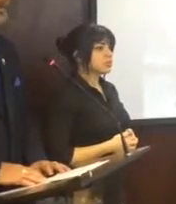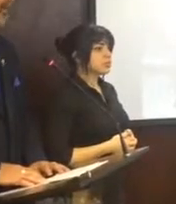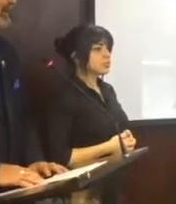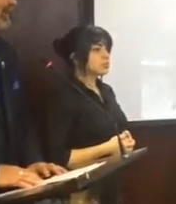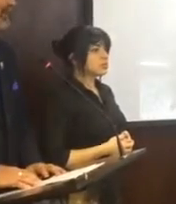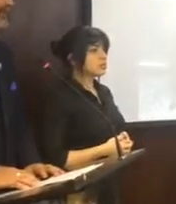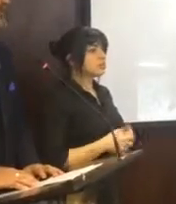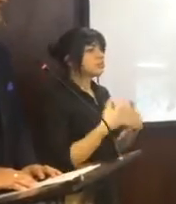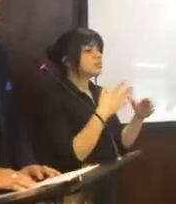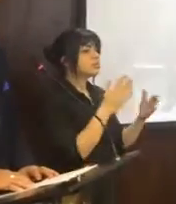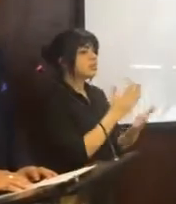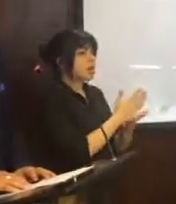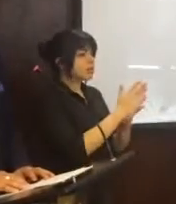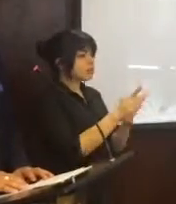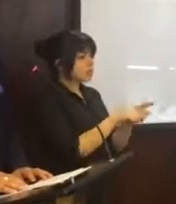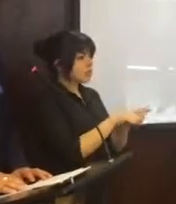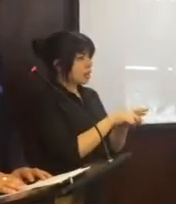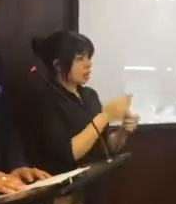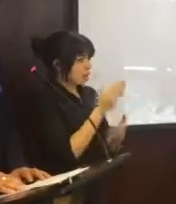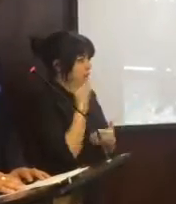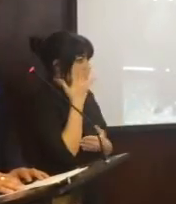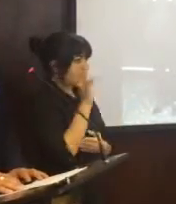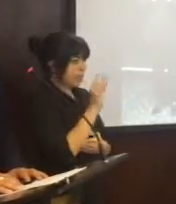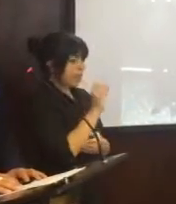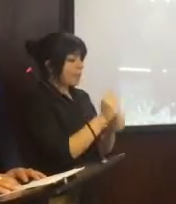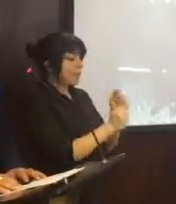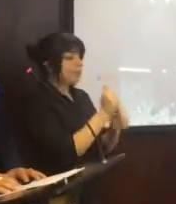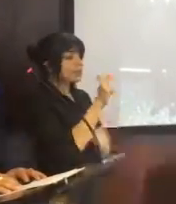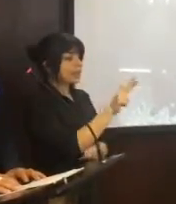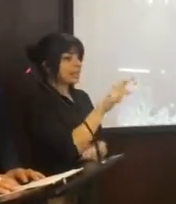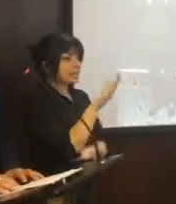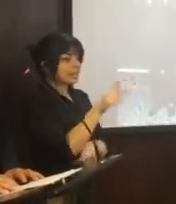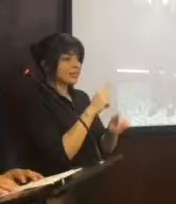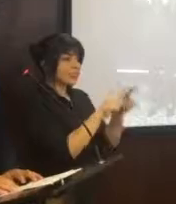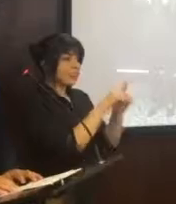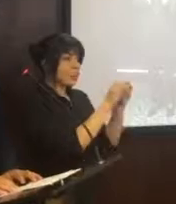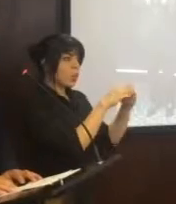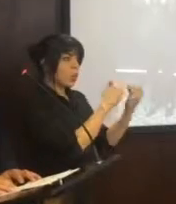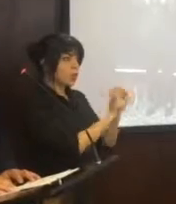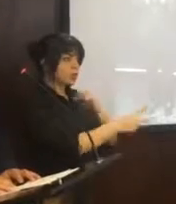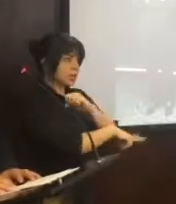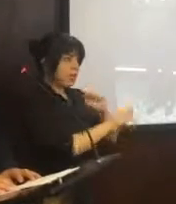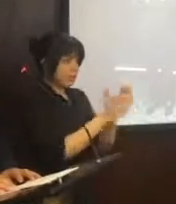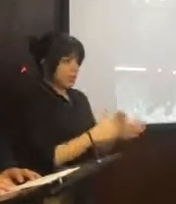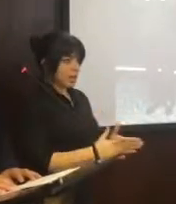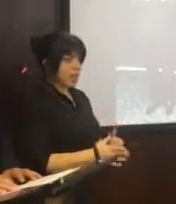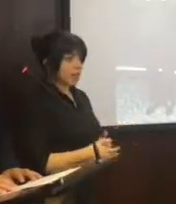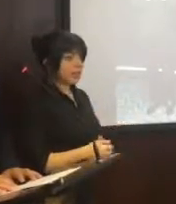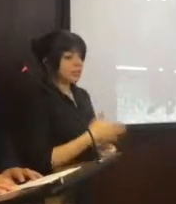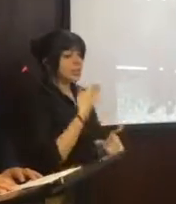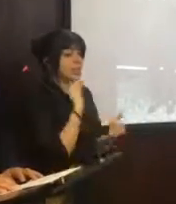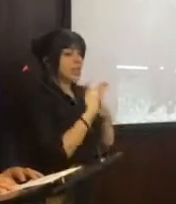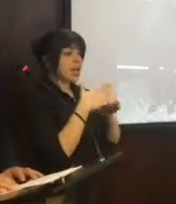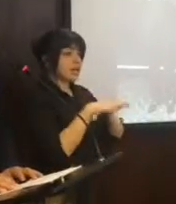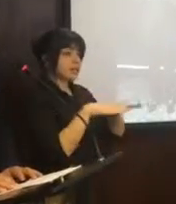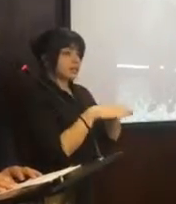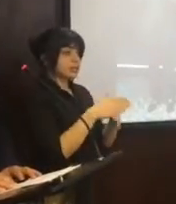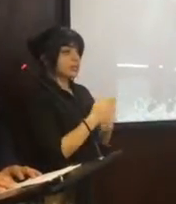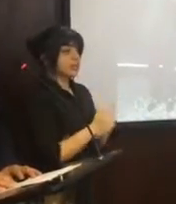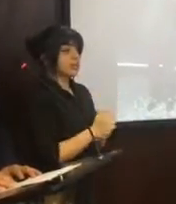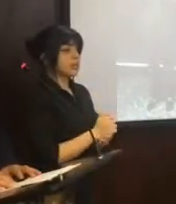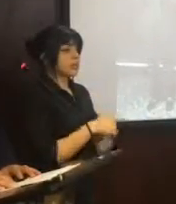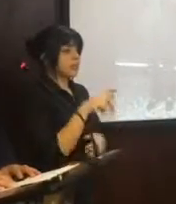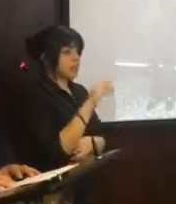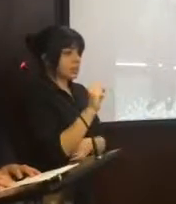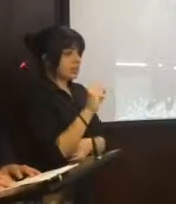se han erradicado también en estos nueve meses más de 35 organizaciones criminales que gracias a la acción profesional de la